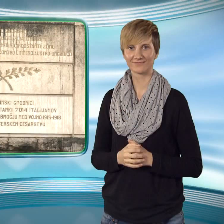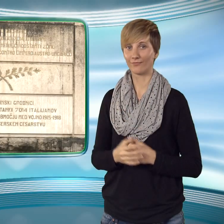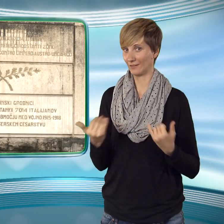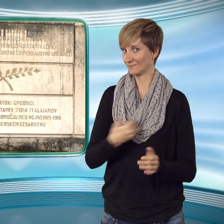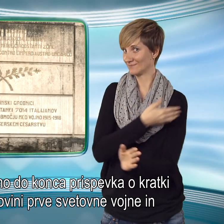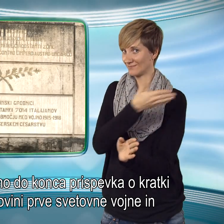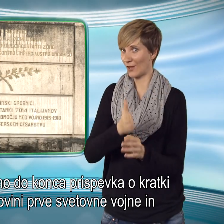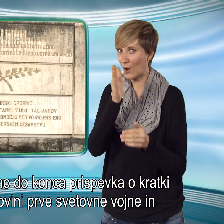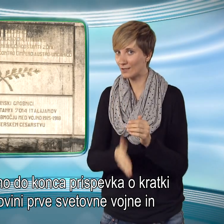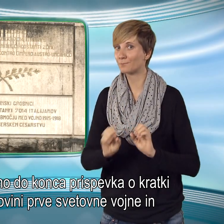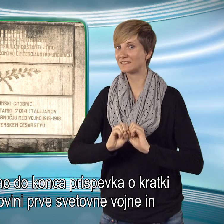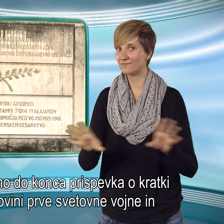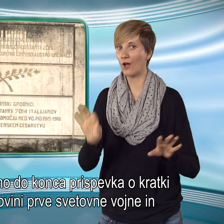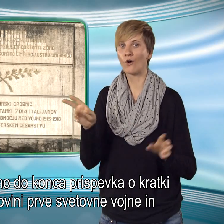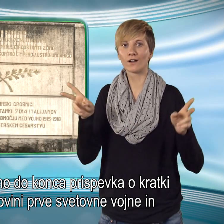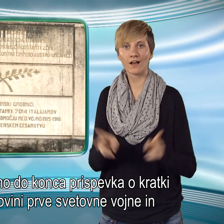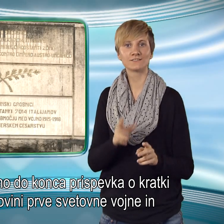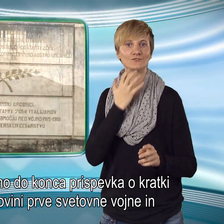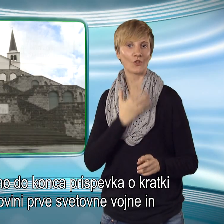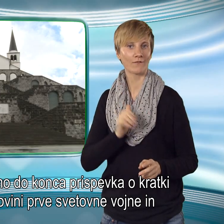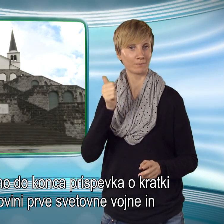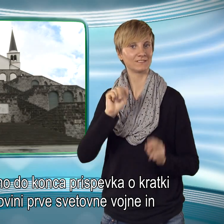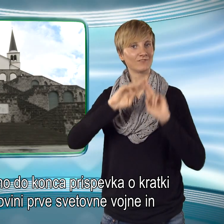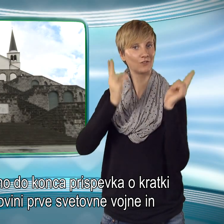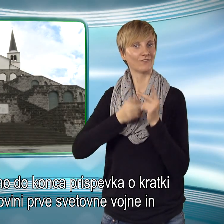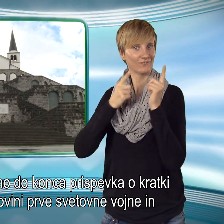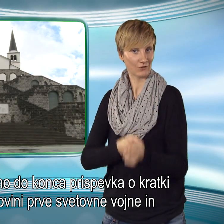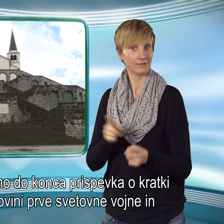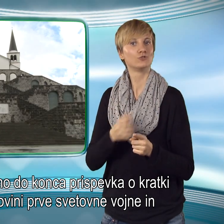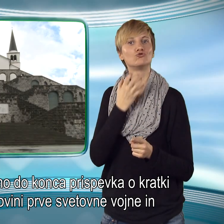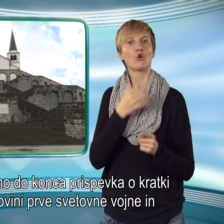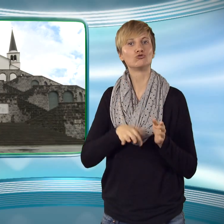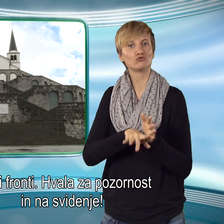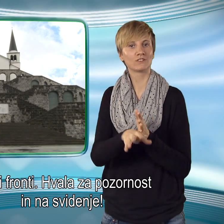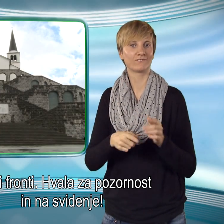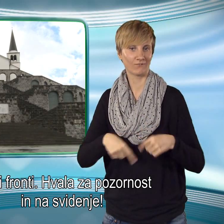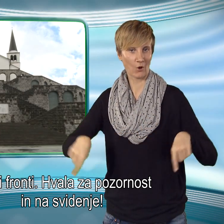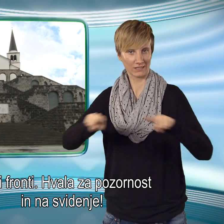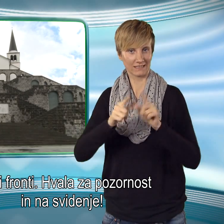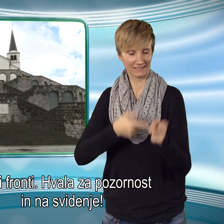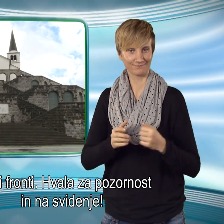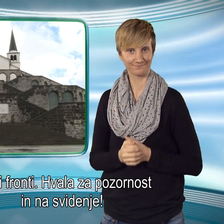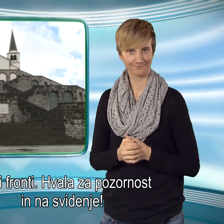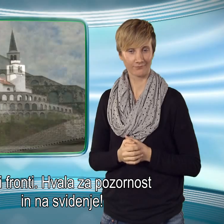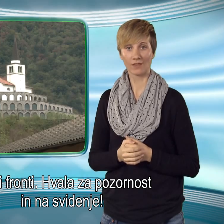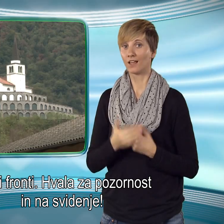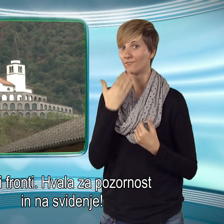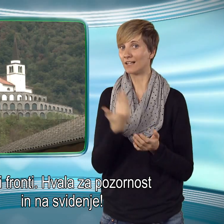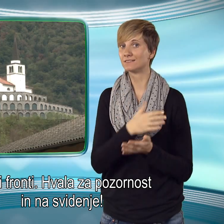Prišli smo do konca prispevka o kratki zgodovini Prve svetovne vojne in Soški fronti. Hvala za